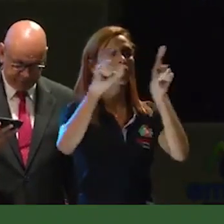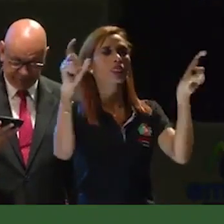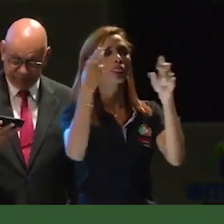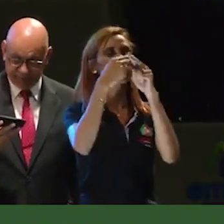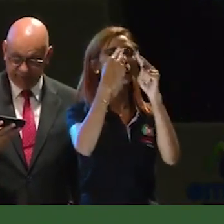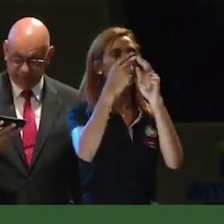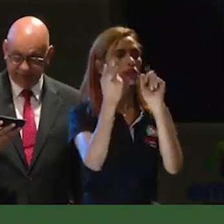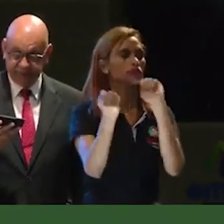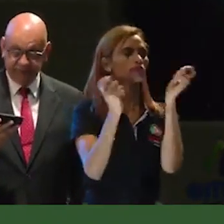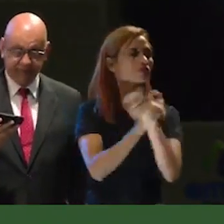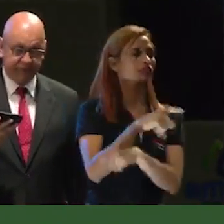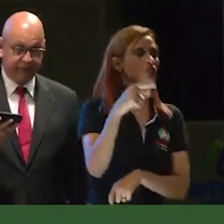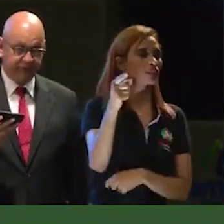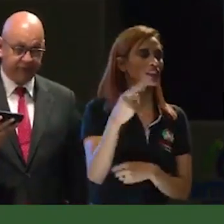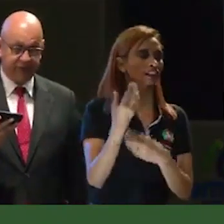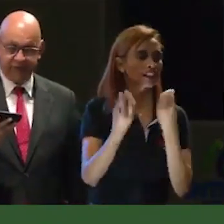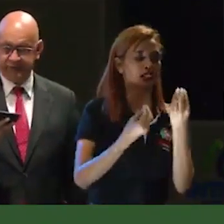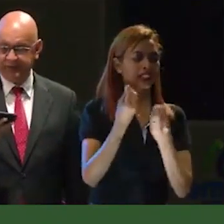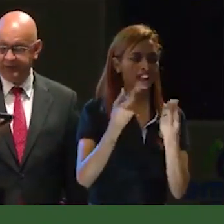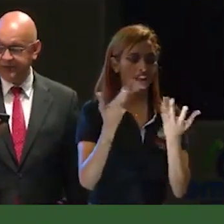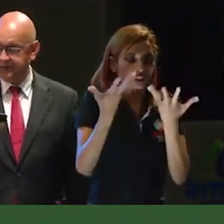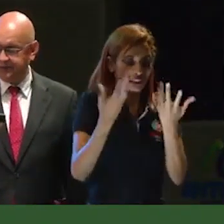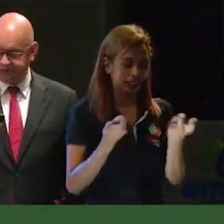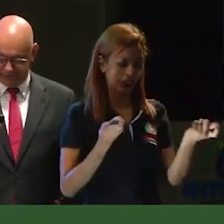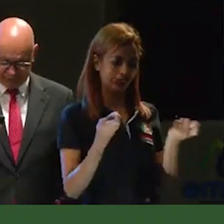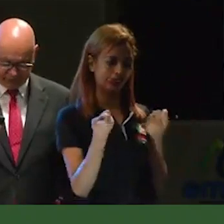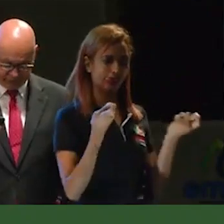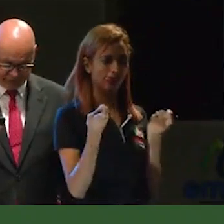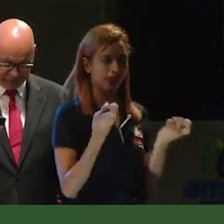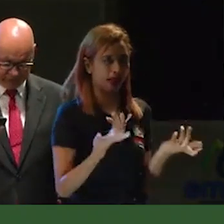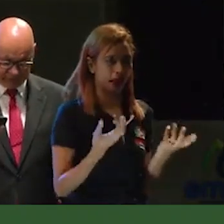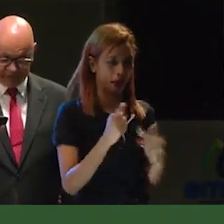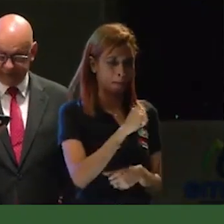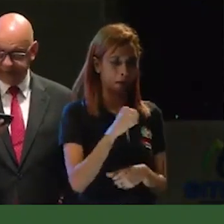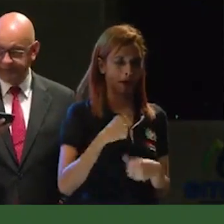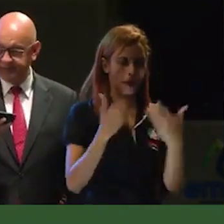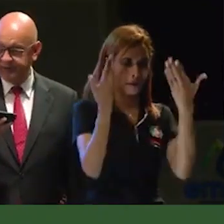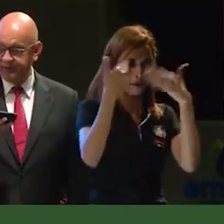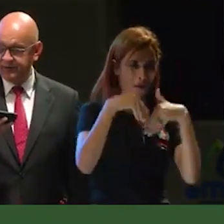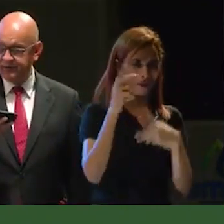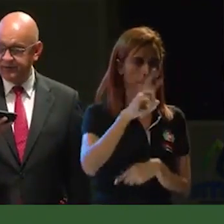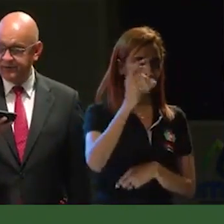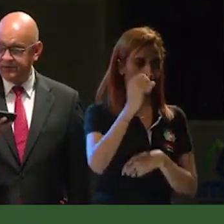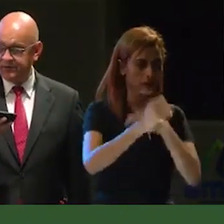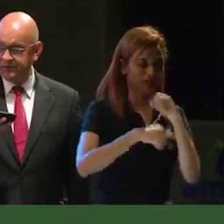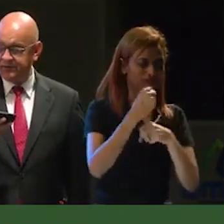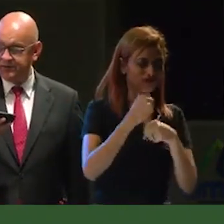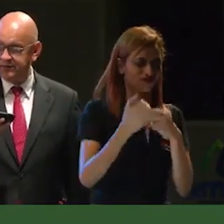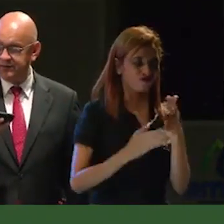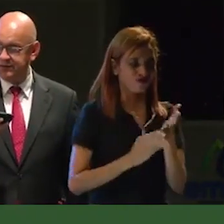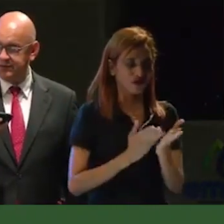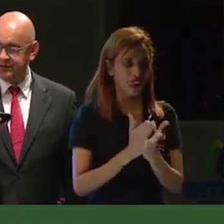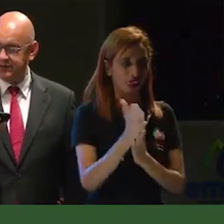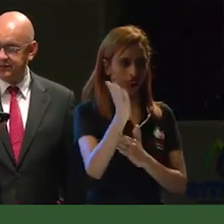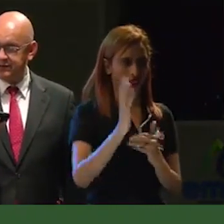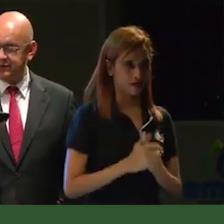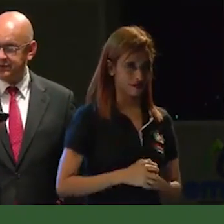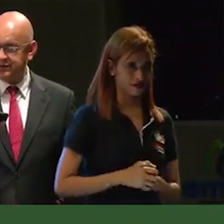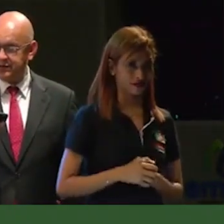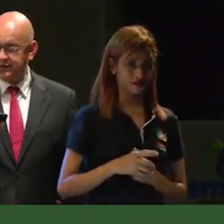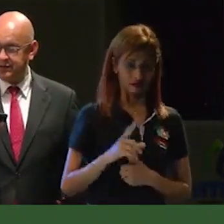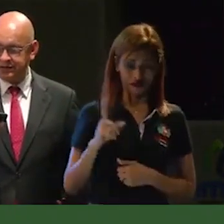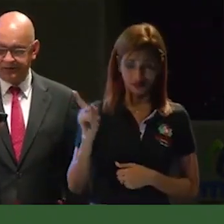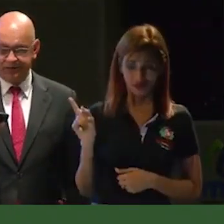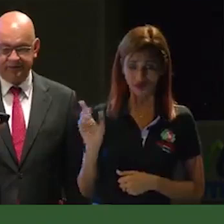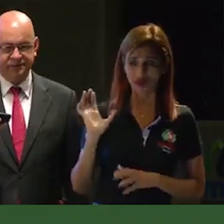porque lo que ellos pretenden es seguir manejando ese negocio privado por 20 años. Es que Luis Alberto